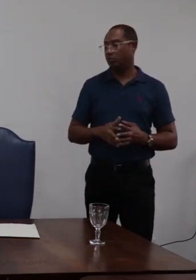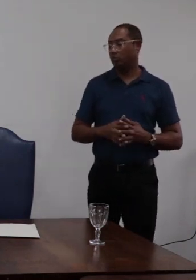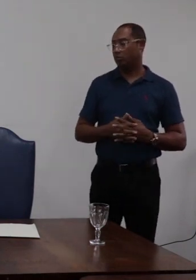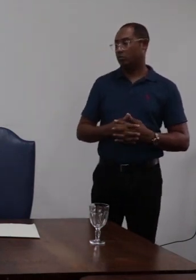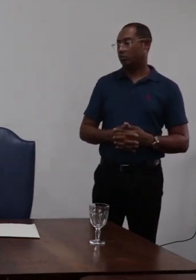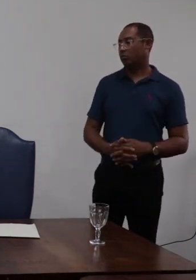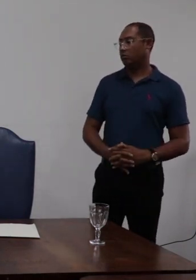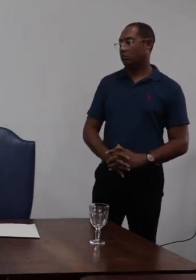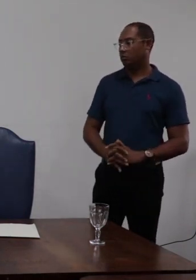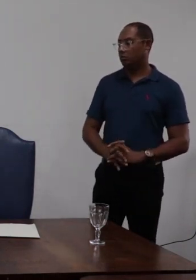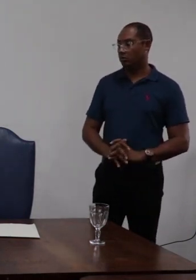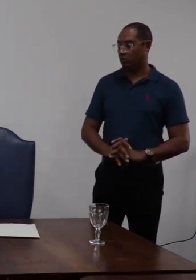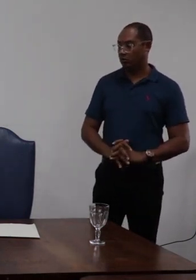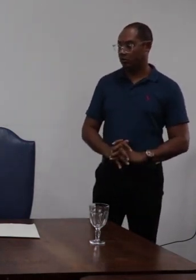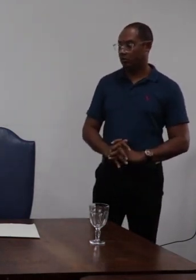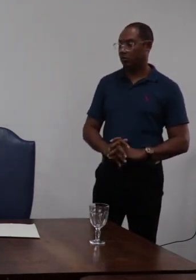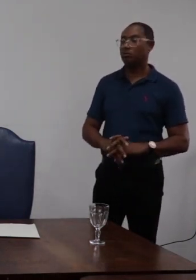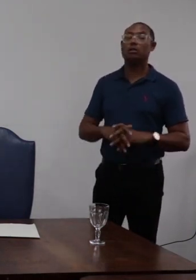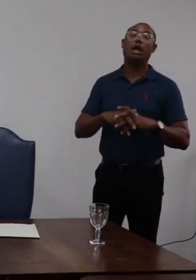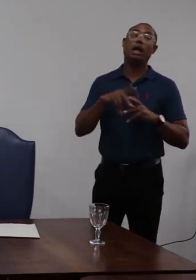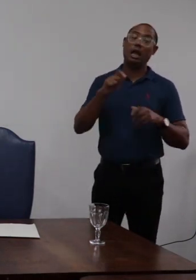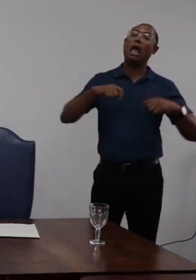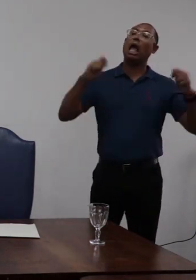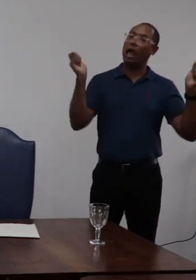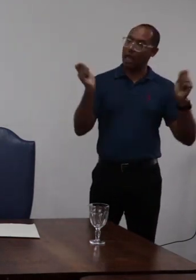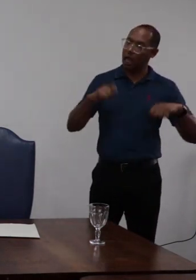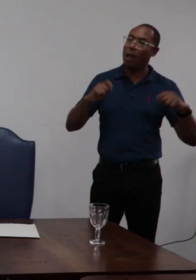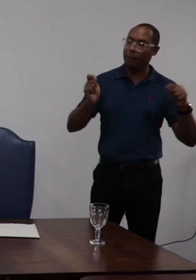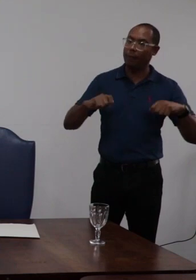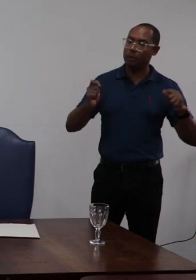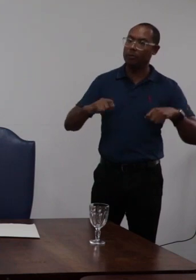perfeito você virou essa é uma possibilidade então